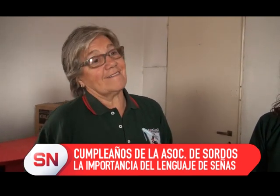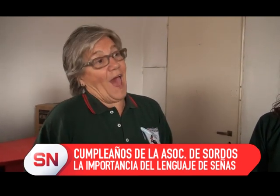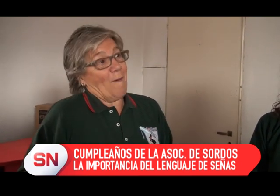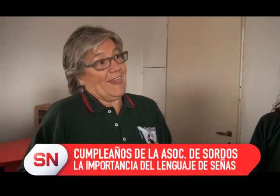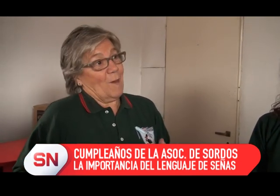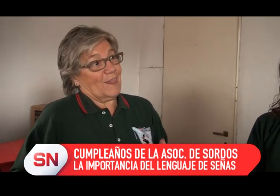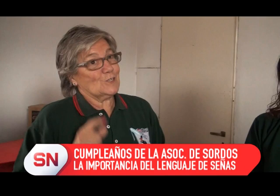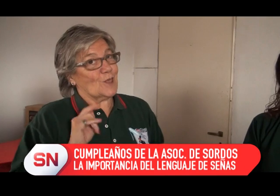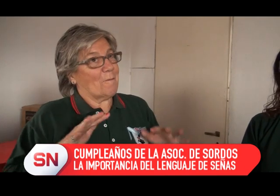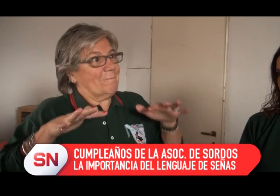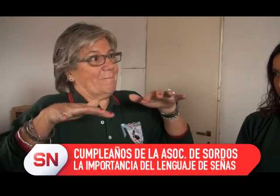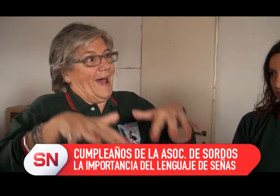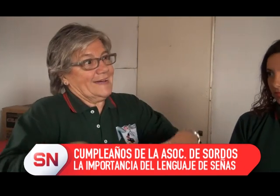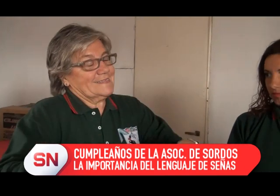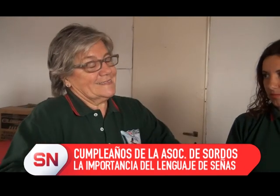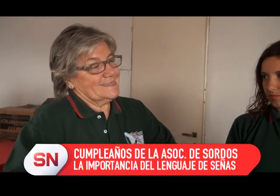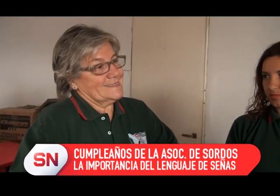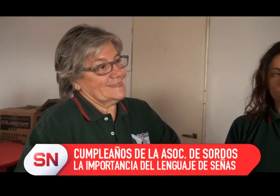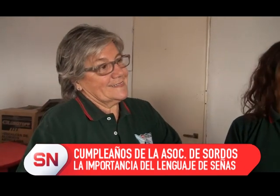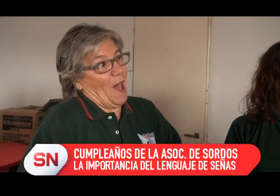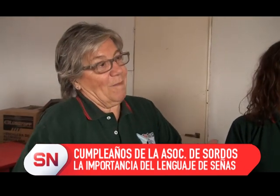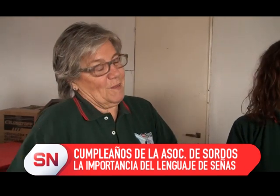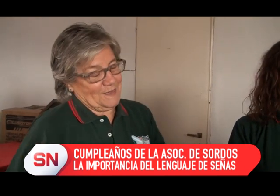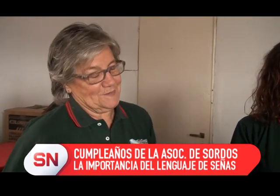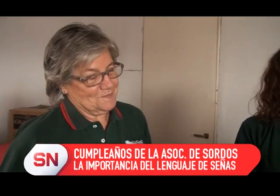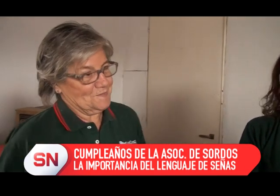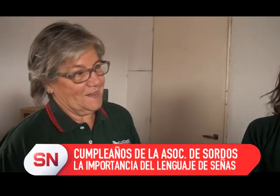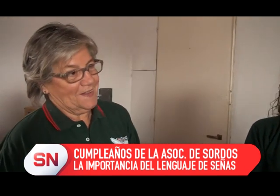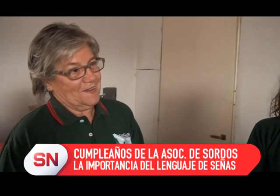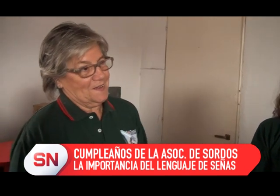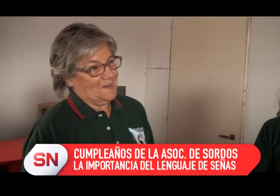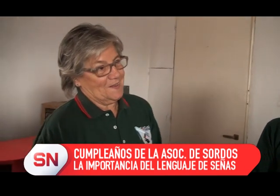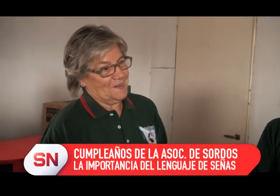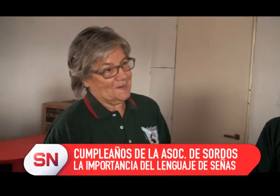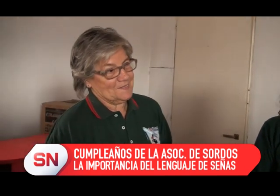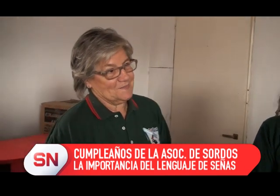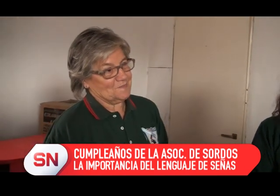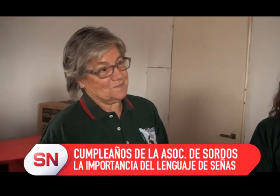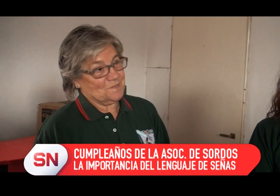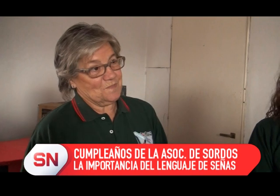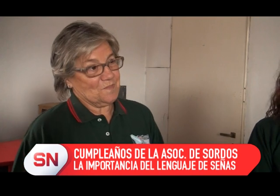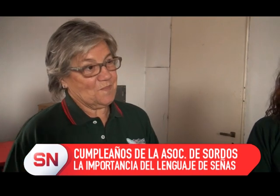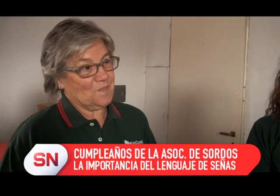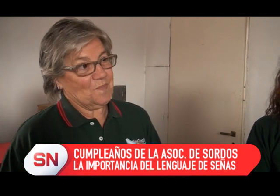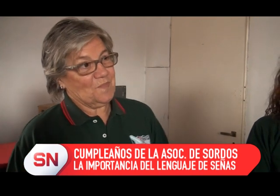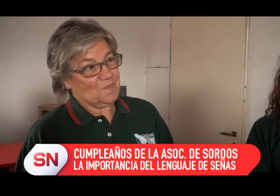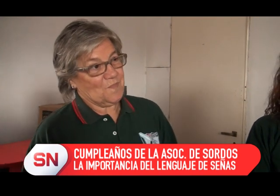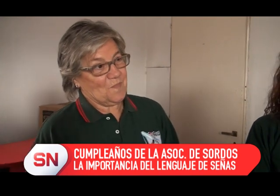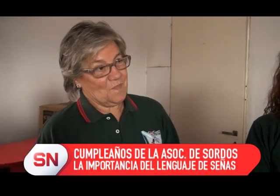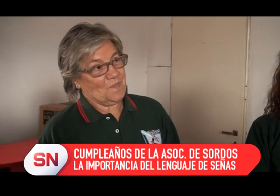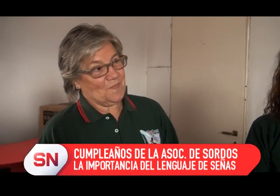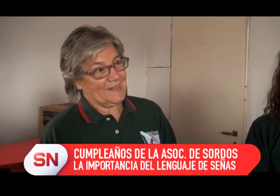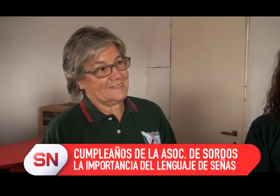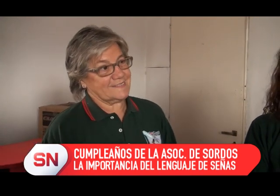y cada vez hay más sordos dice ellas, que se van reuniendo y que van siempre visitándonos, y